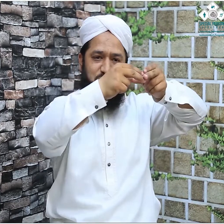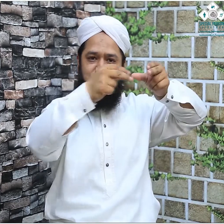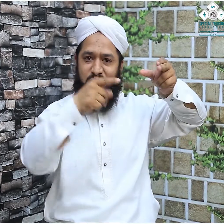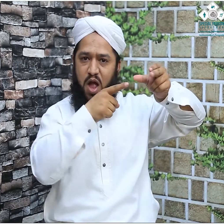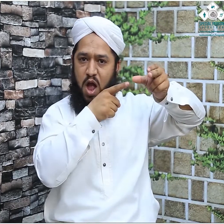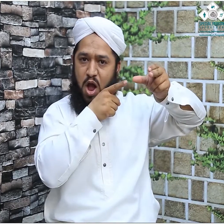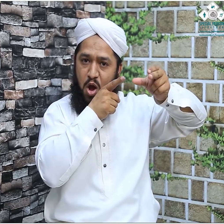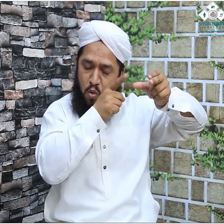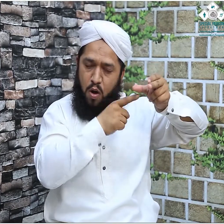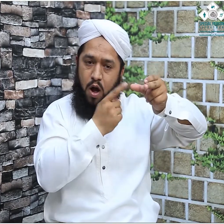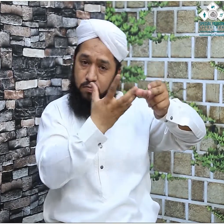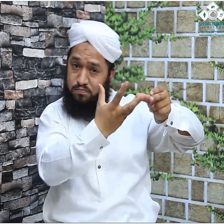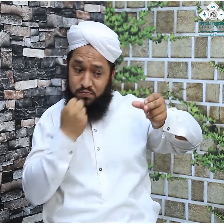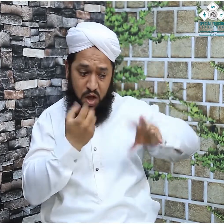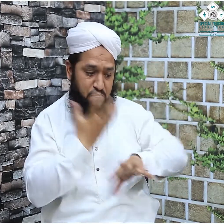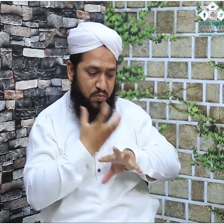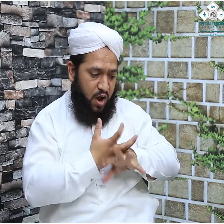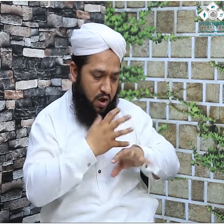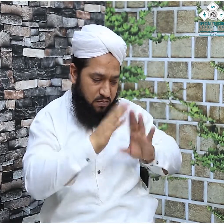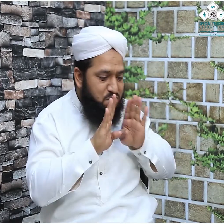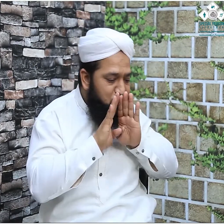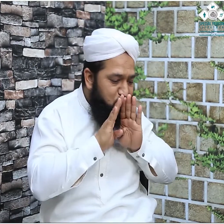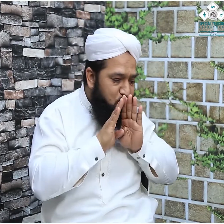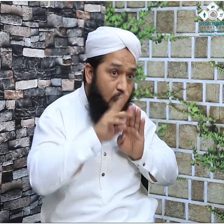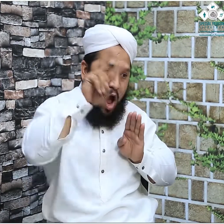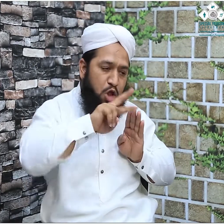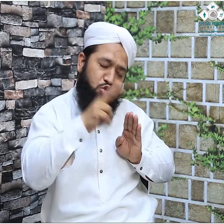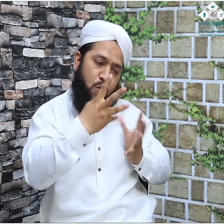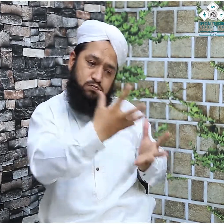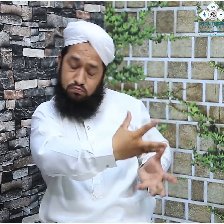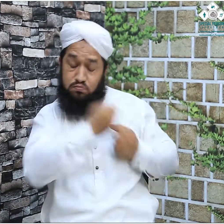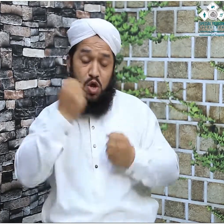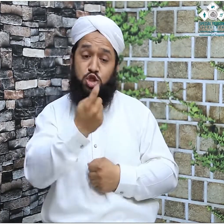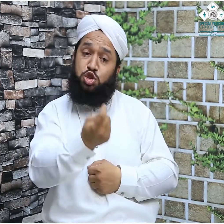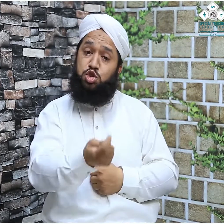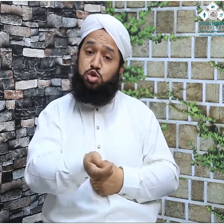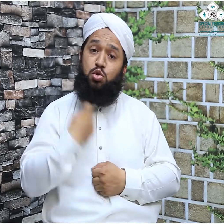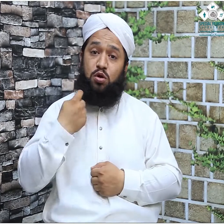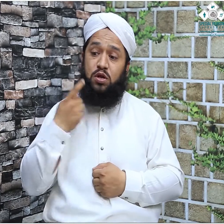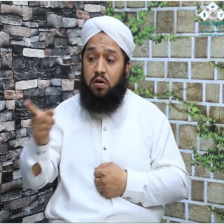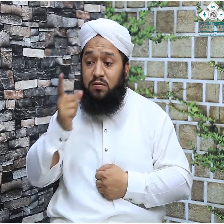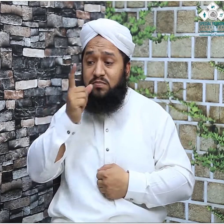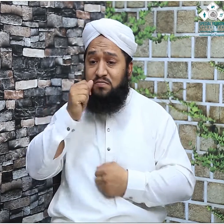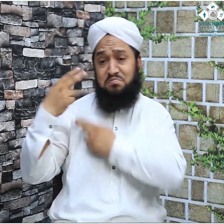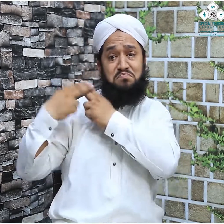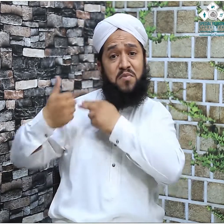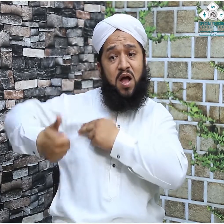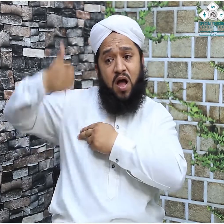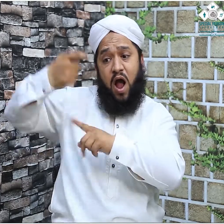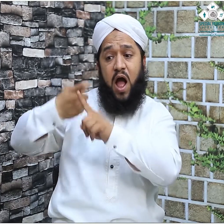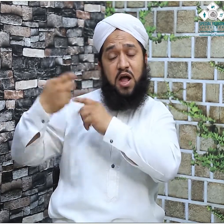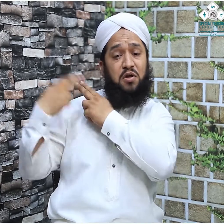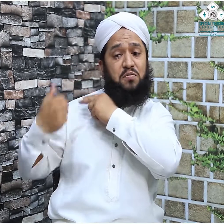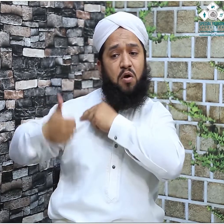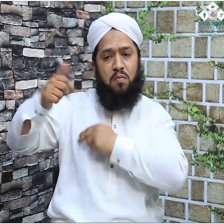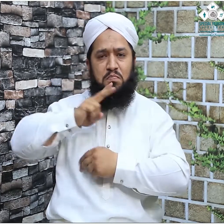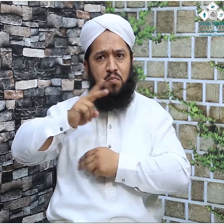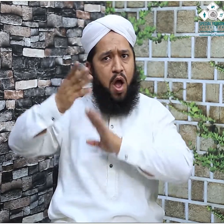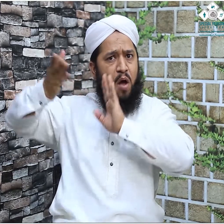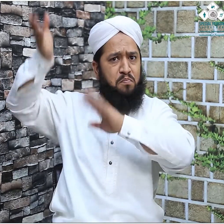اب رہا کی طرح وہ بھی اپنے شہر میں حج کروانا چاہتا تھا کعبہ کو ڈھا کر اور یہاں اس کا شوق یہ تھا کہ کسی طرح